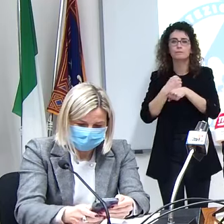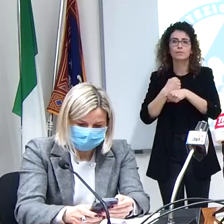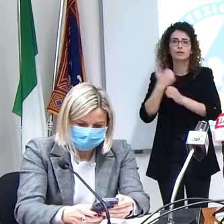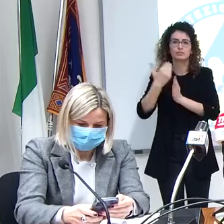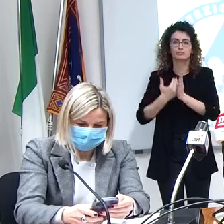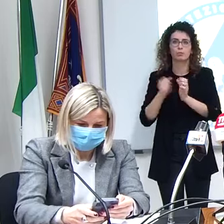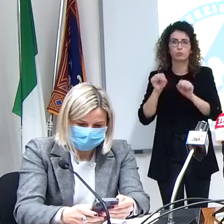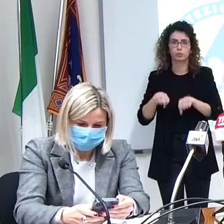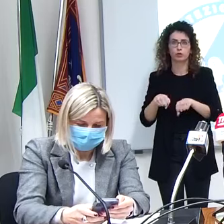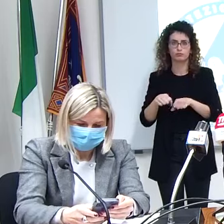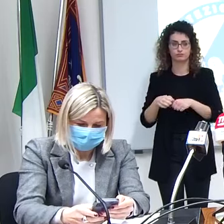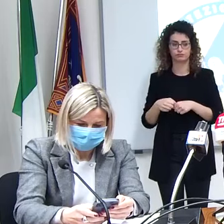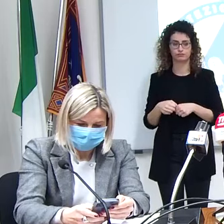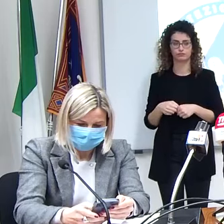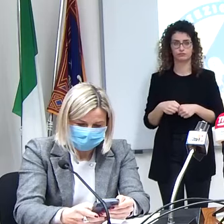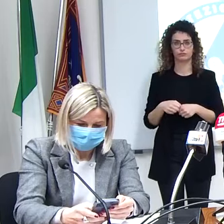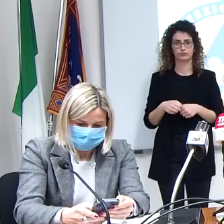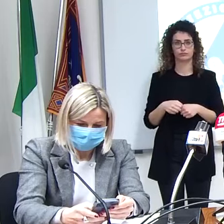disponibili